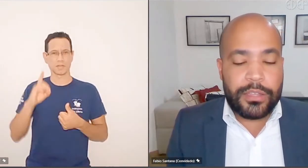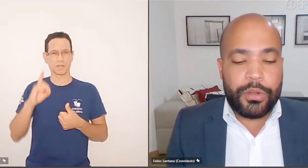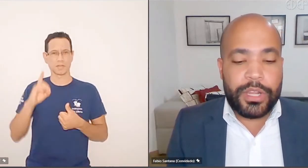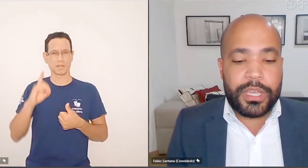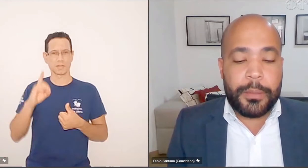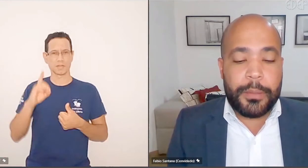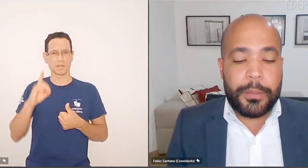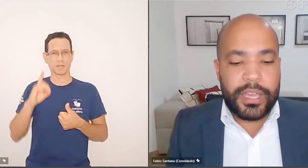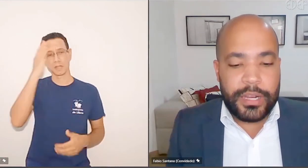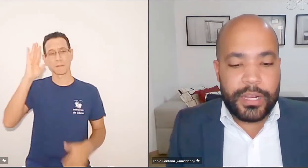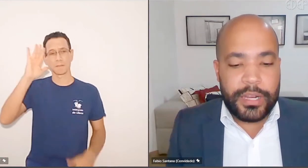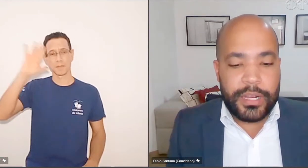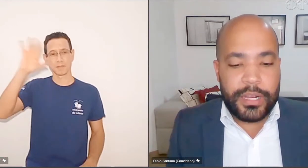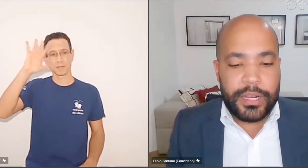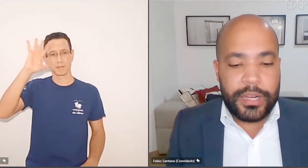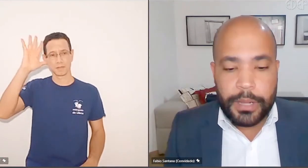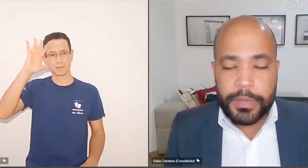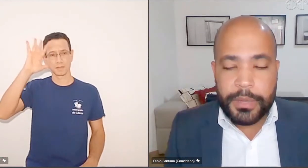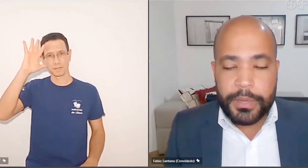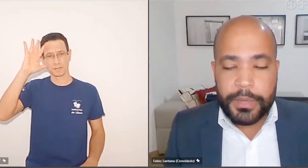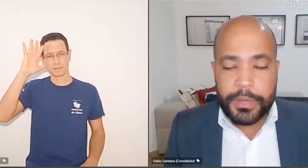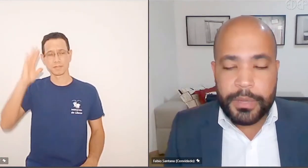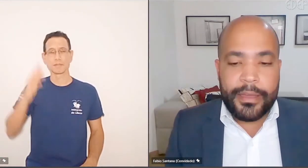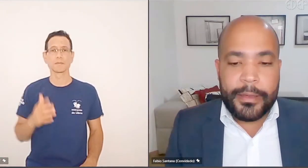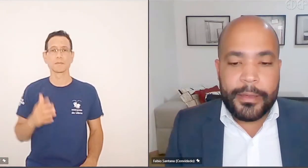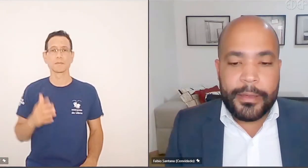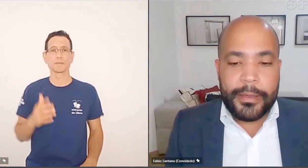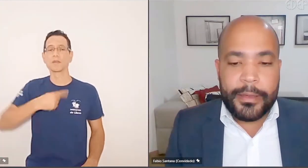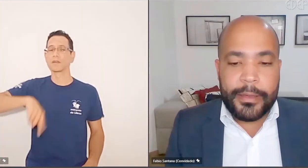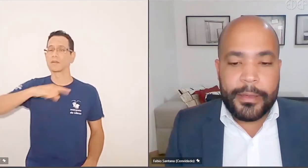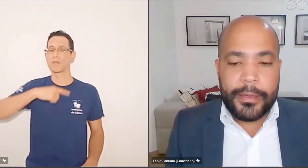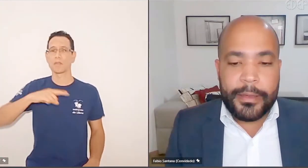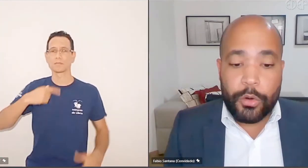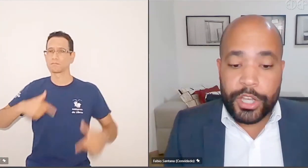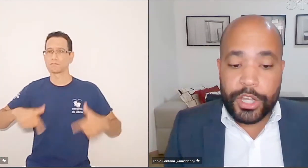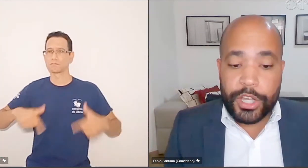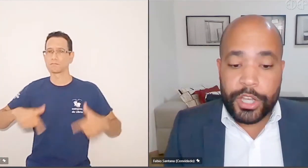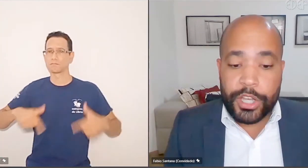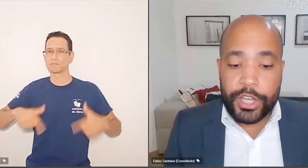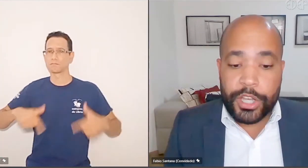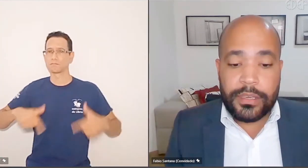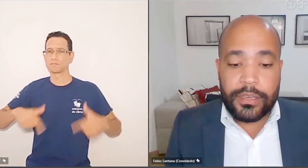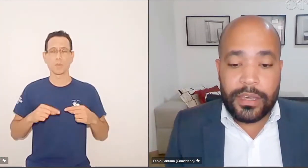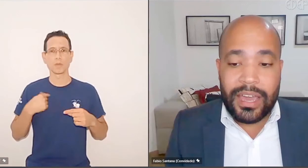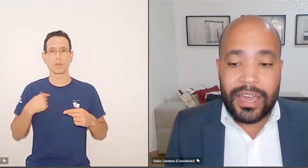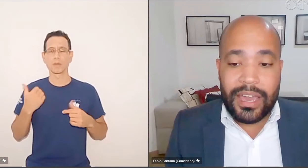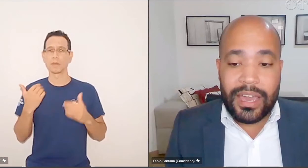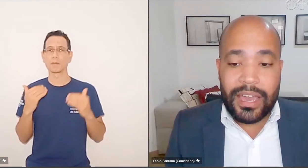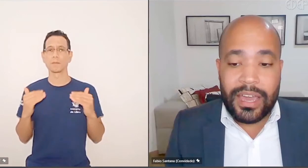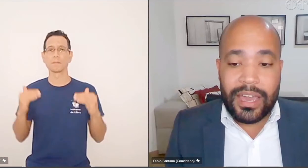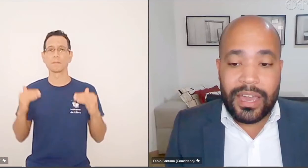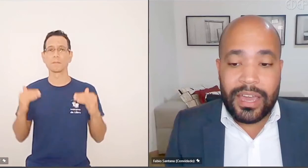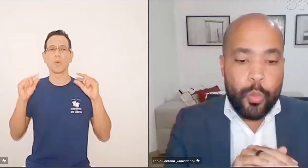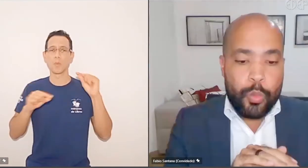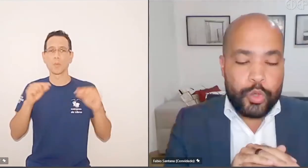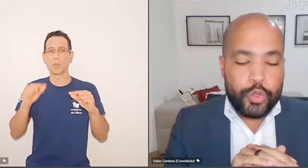que a teoria que prepondera no nosso ordenamento é, a corrente majoritária é que